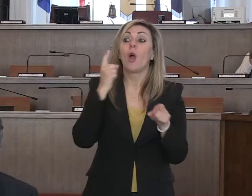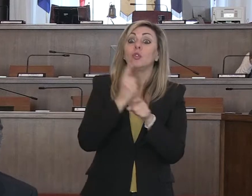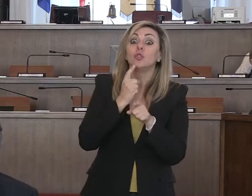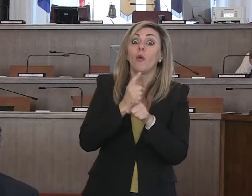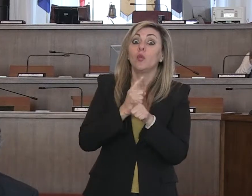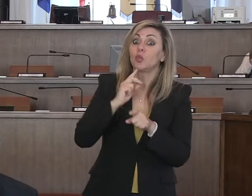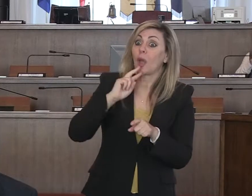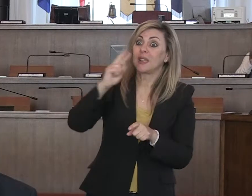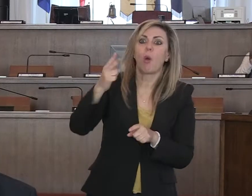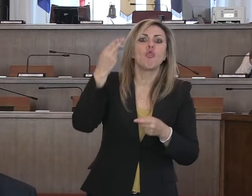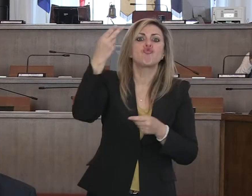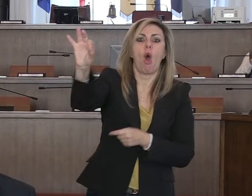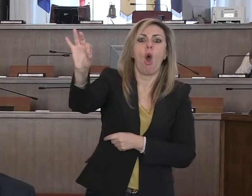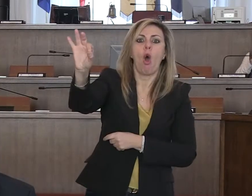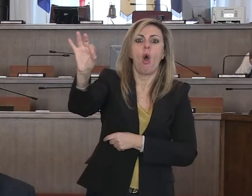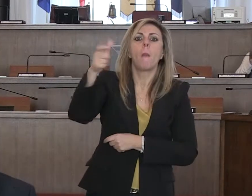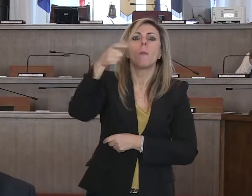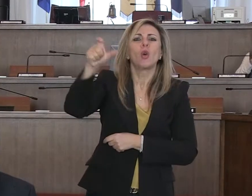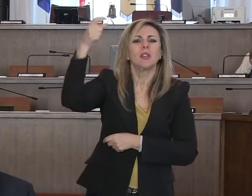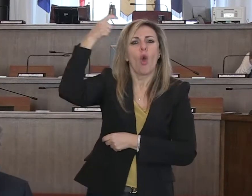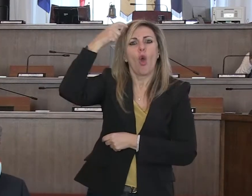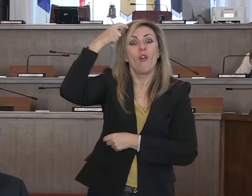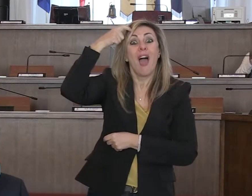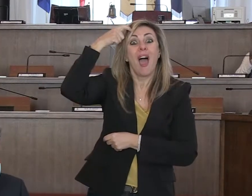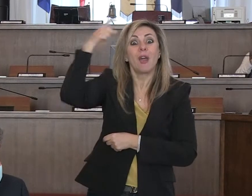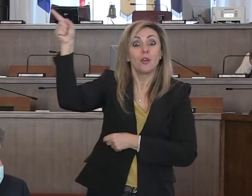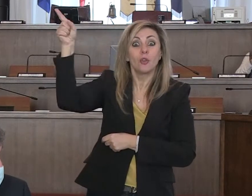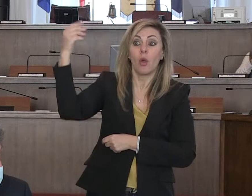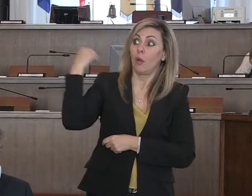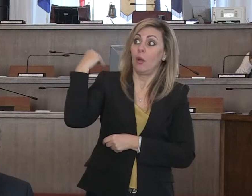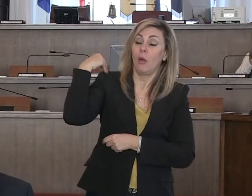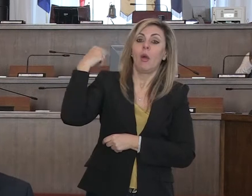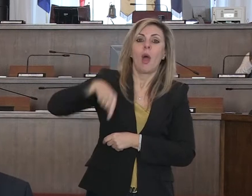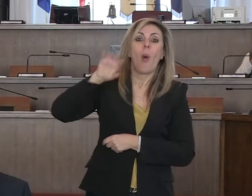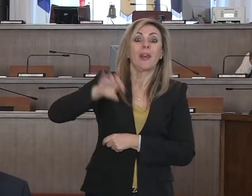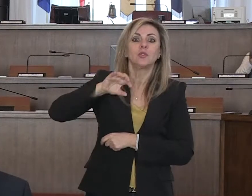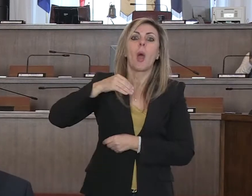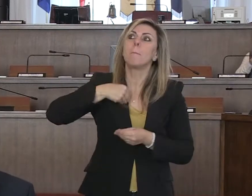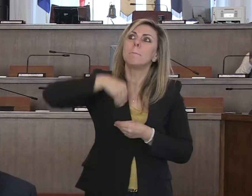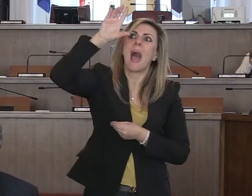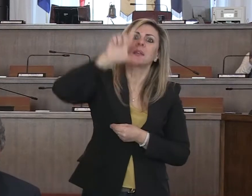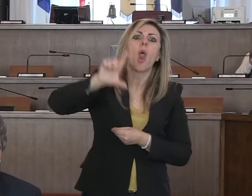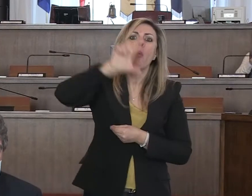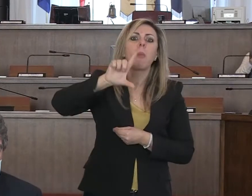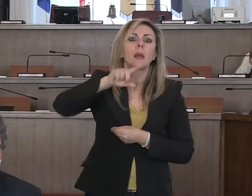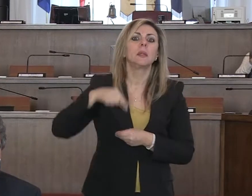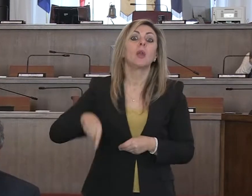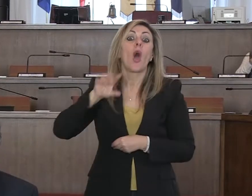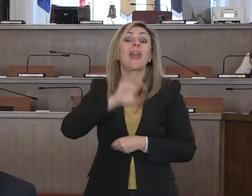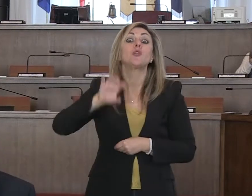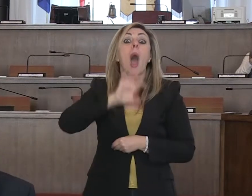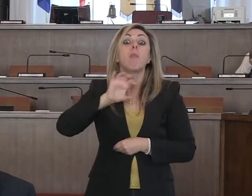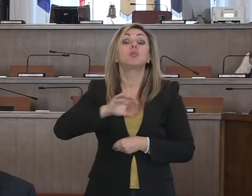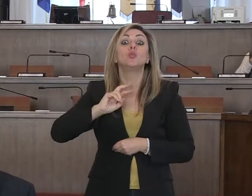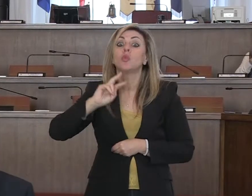una richiesta del Governo di inviare qualche medico in Lombardia, perché noi non siamo in condizione, una Regione che ha